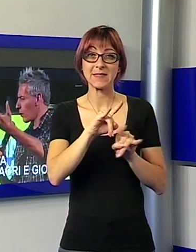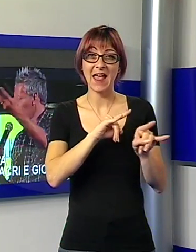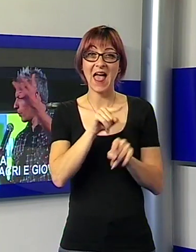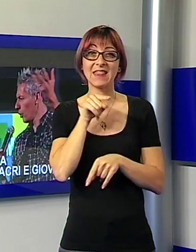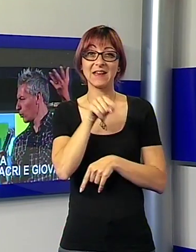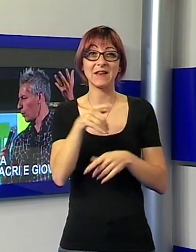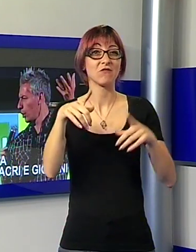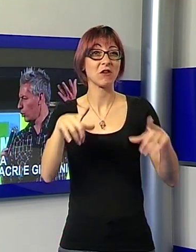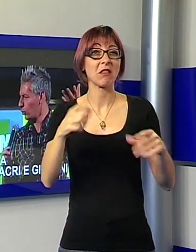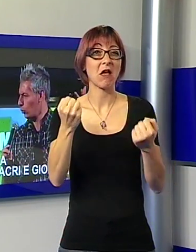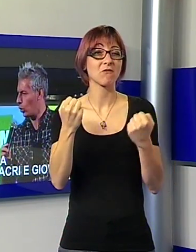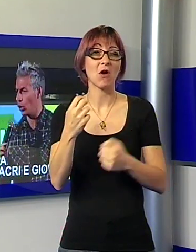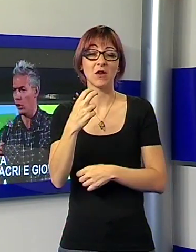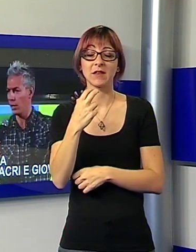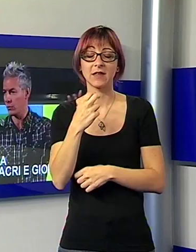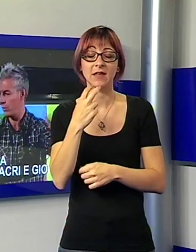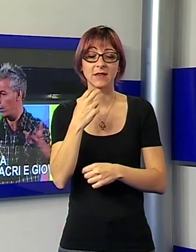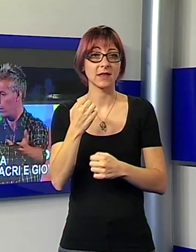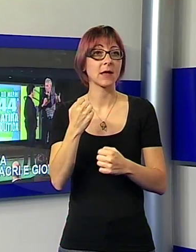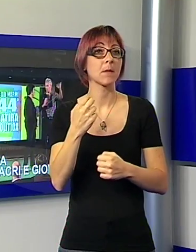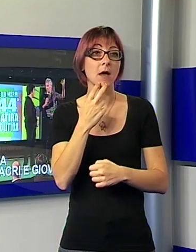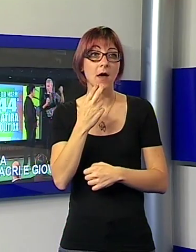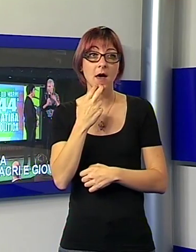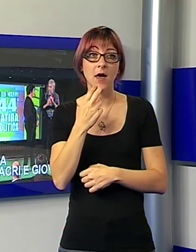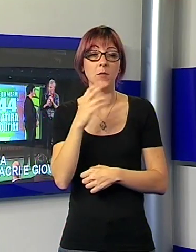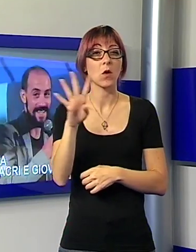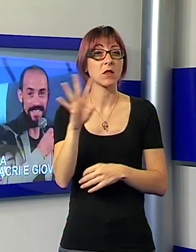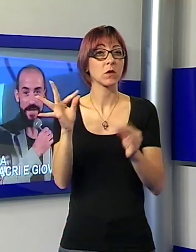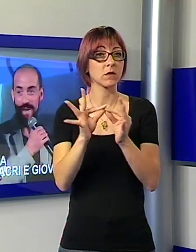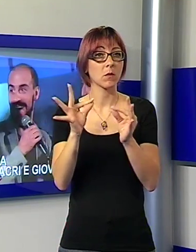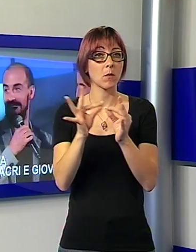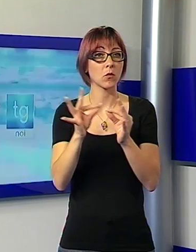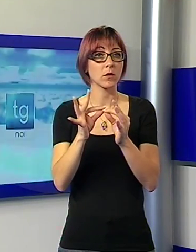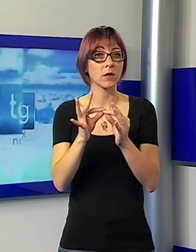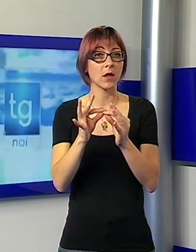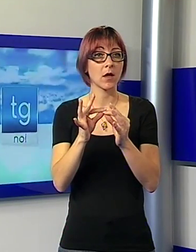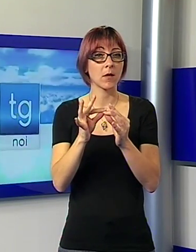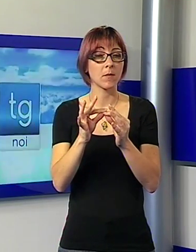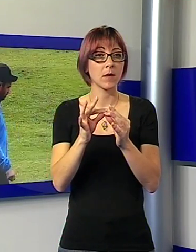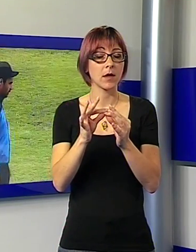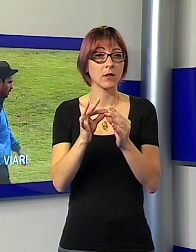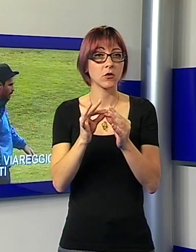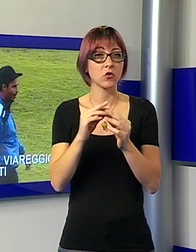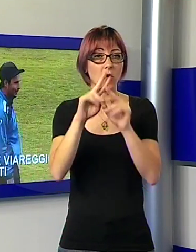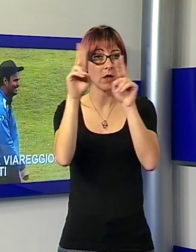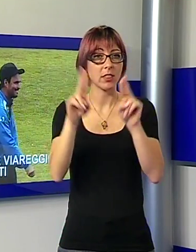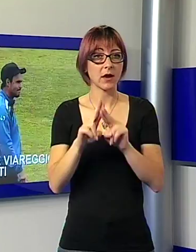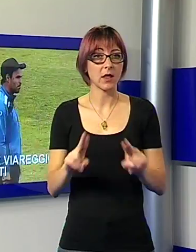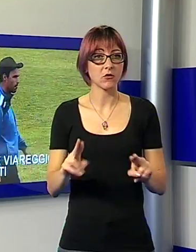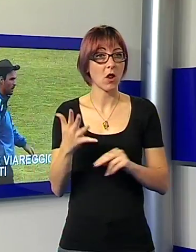44esima edizione della manifestazione internazionale. Lo sport, il calcio e il forte Viereggio, tre gol